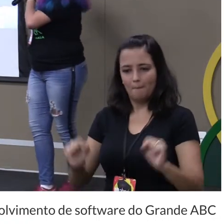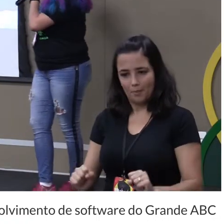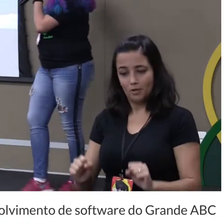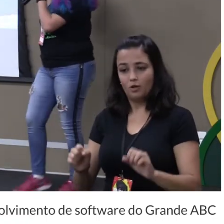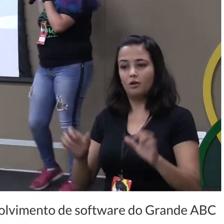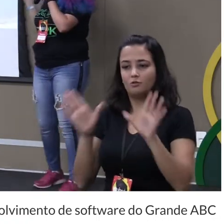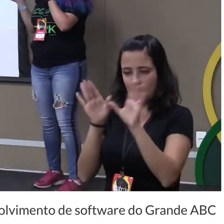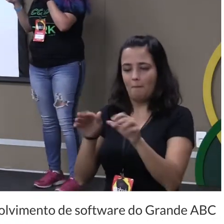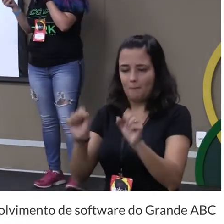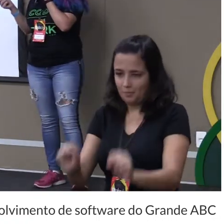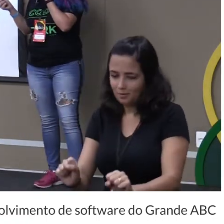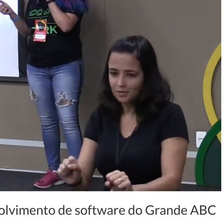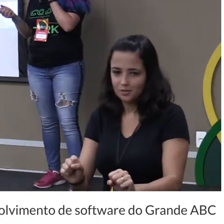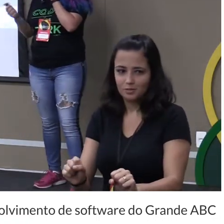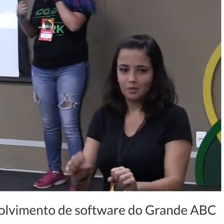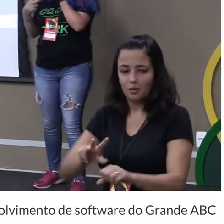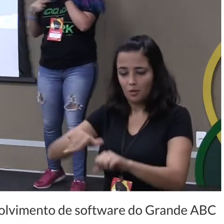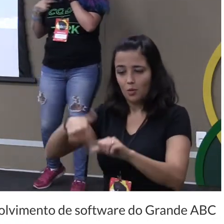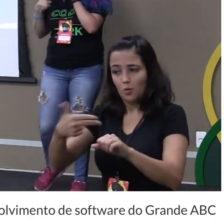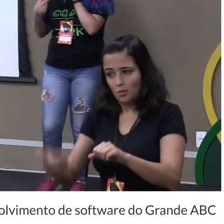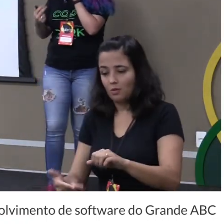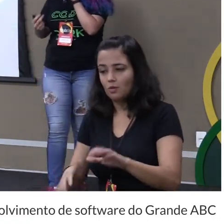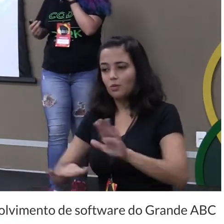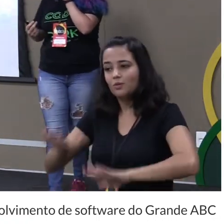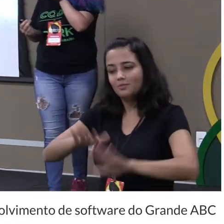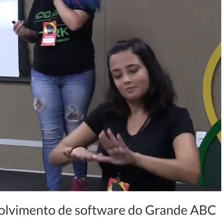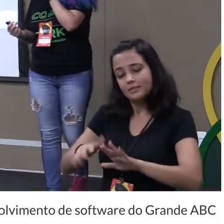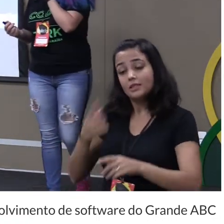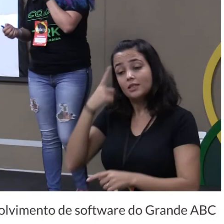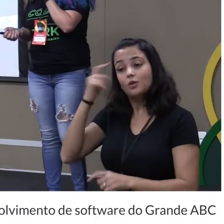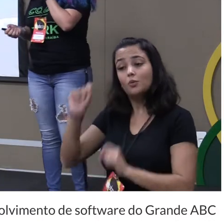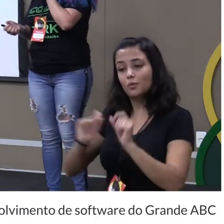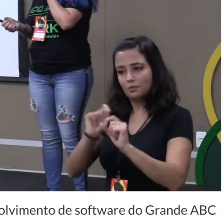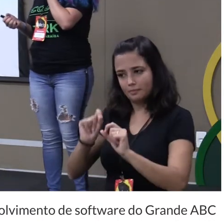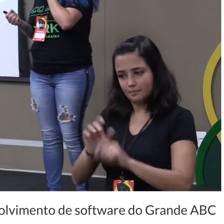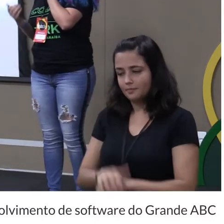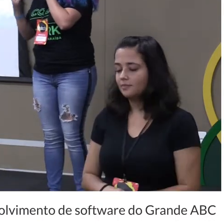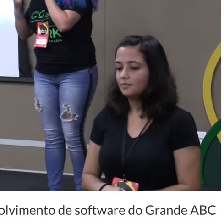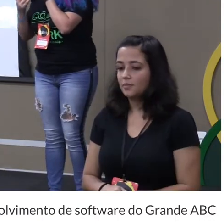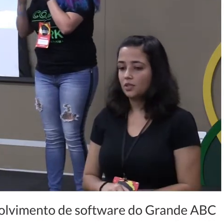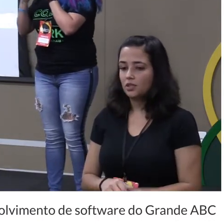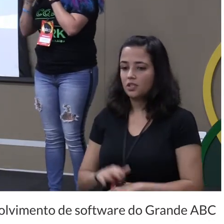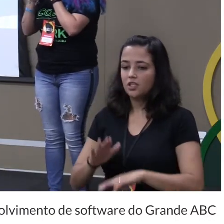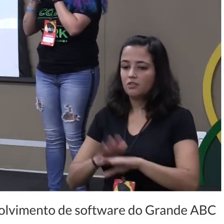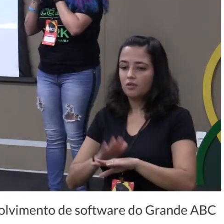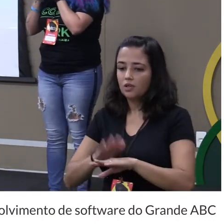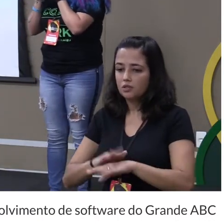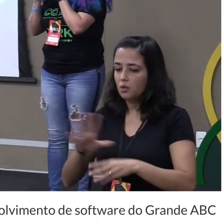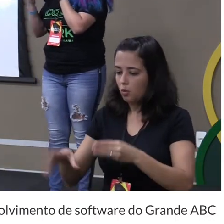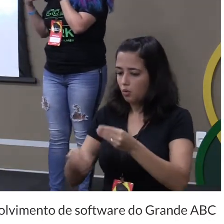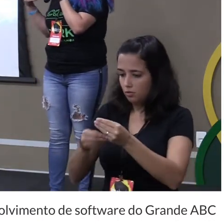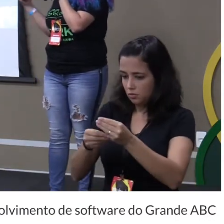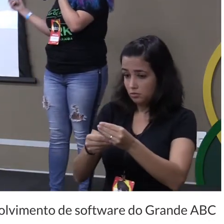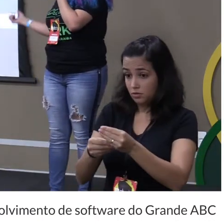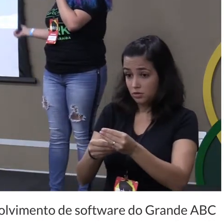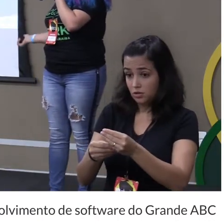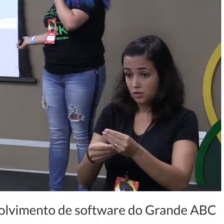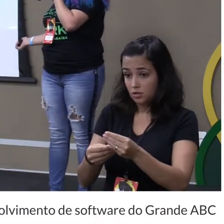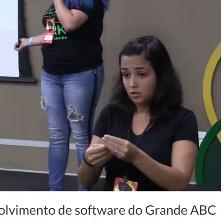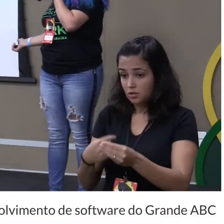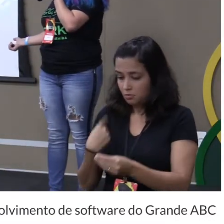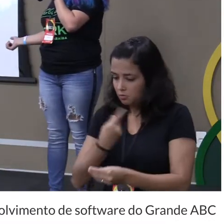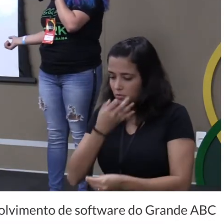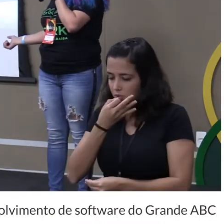cuidar pra não cair lógico mas assim a gente a ideia é a gente fazer os componentes do jeito que a gente acha que eles